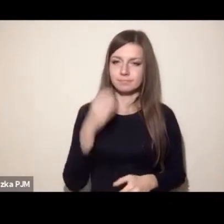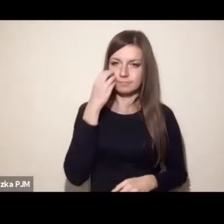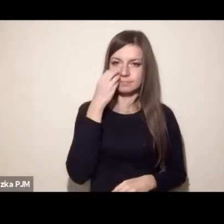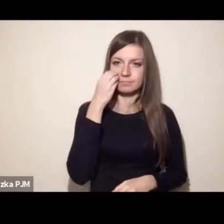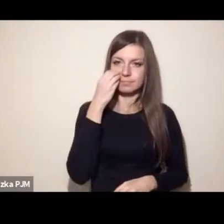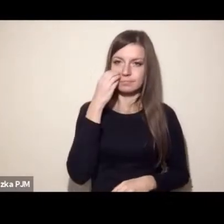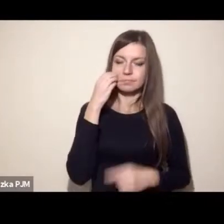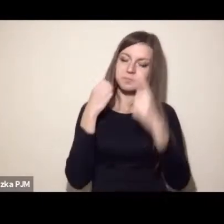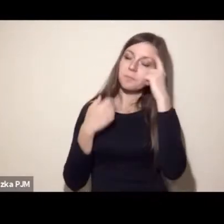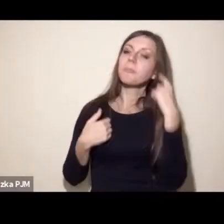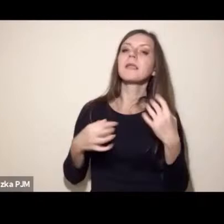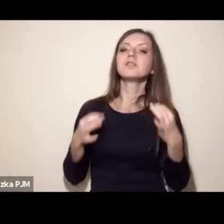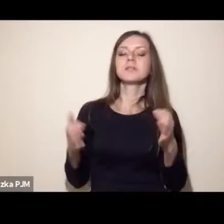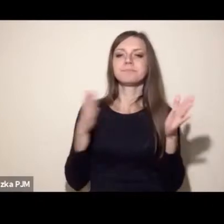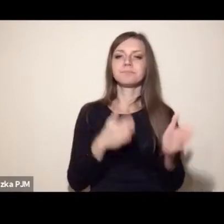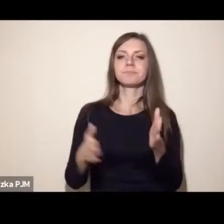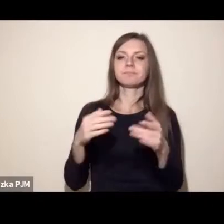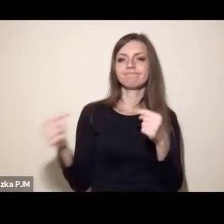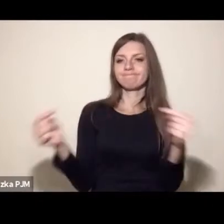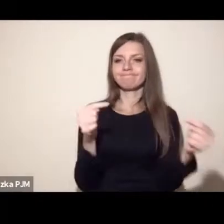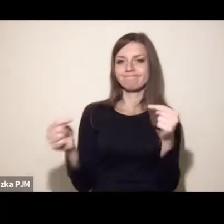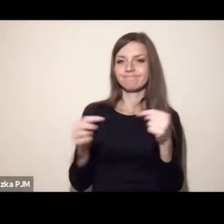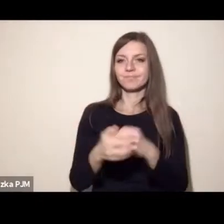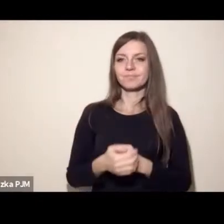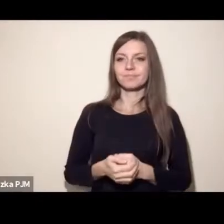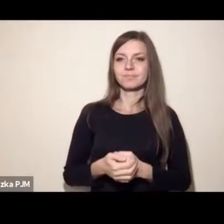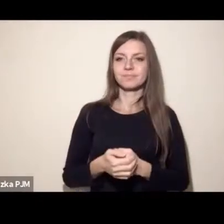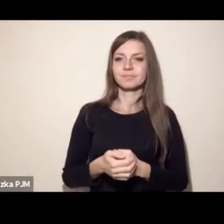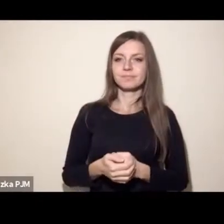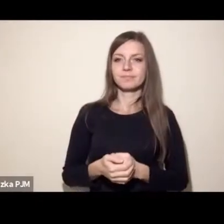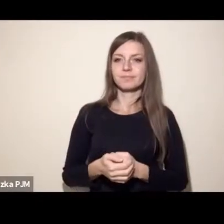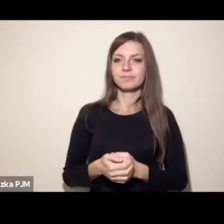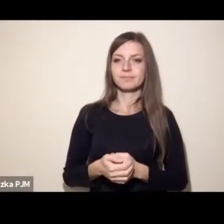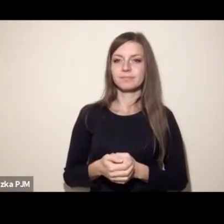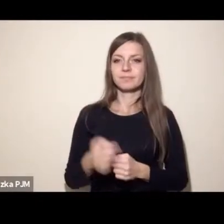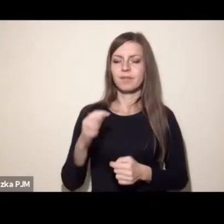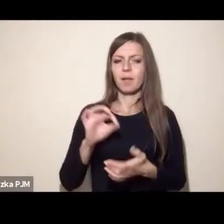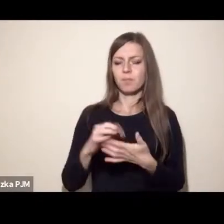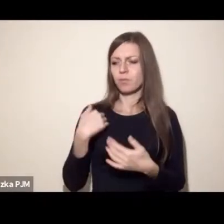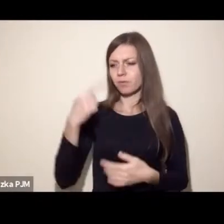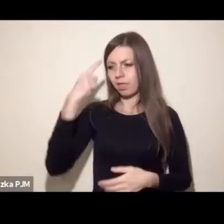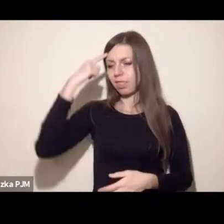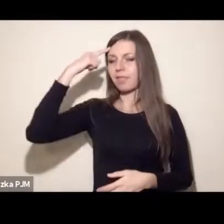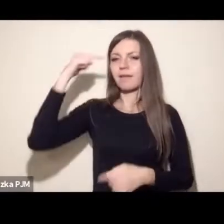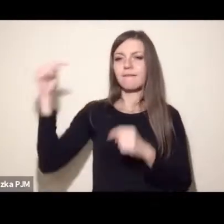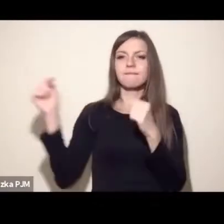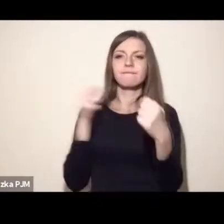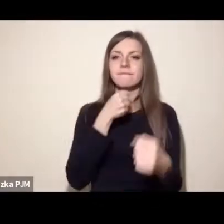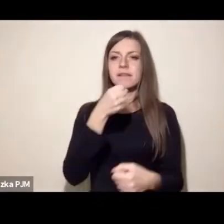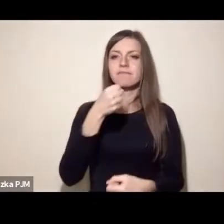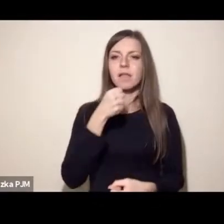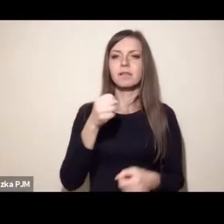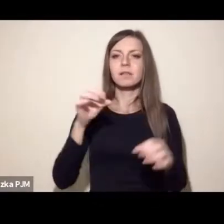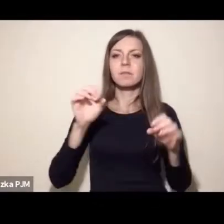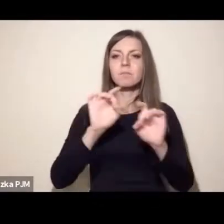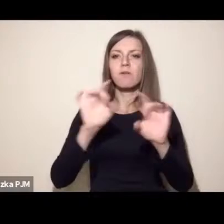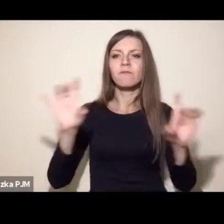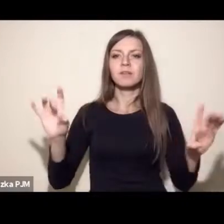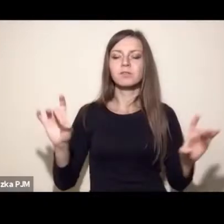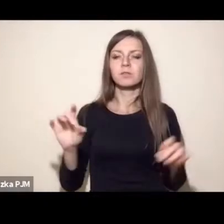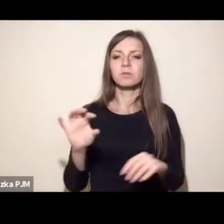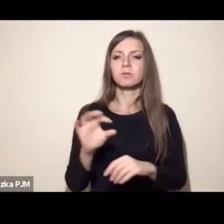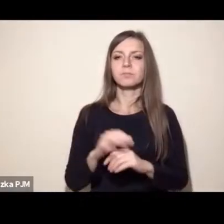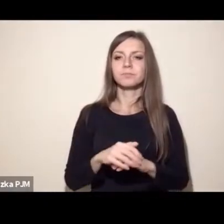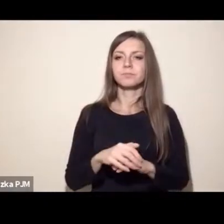Przygotowując się też do tej debaty, do tej sesji, i ja przypomniałem sobie pewien wywiad profesor Magdalony Sierody.